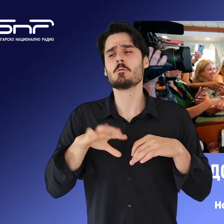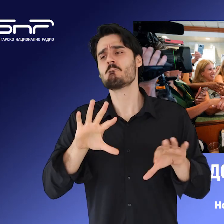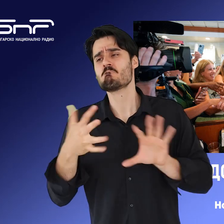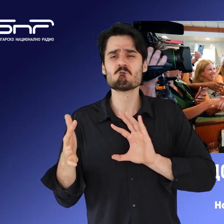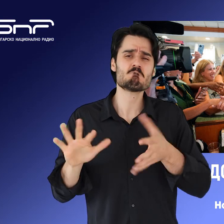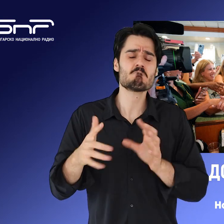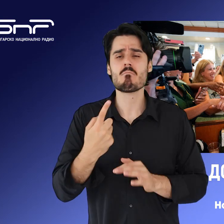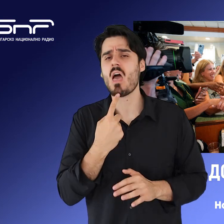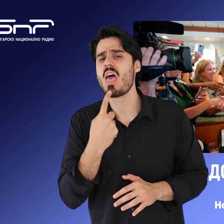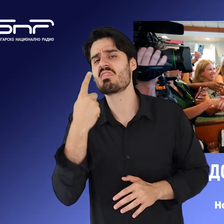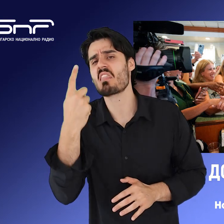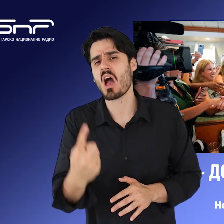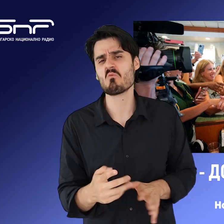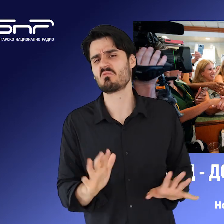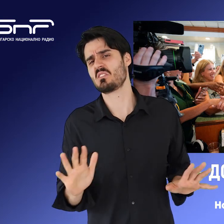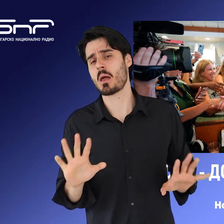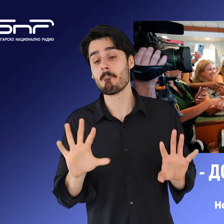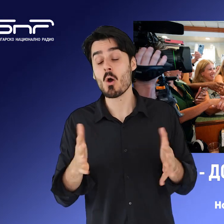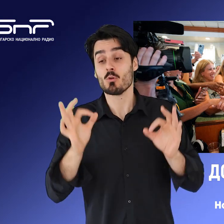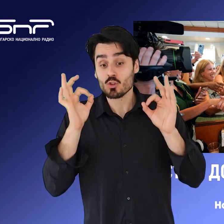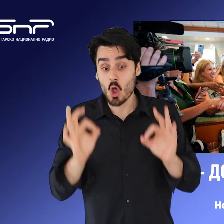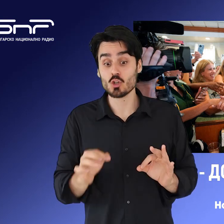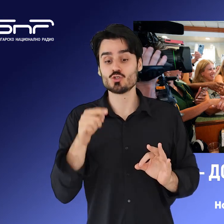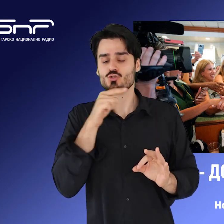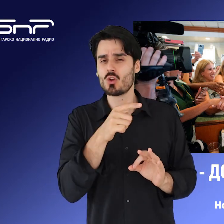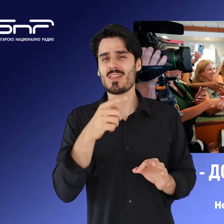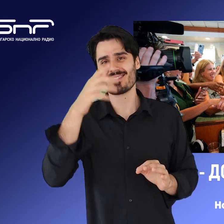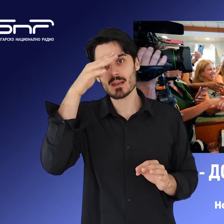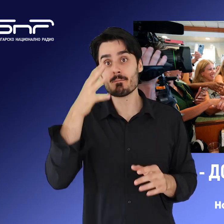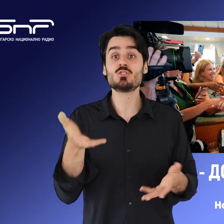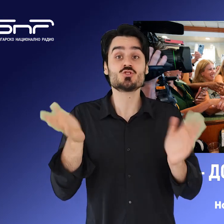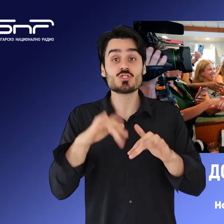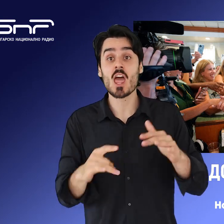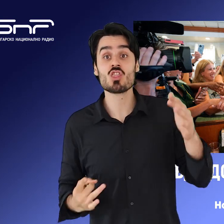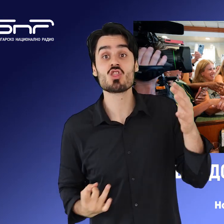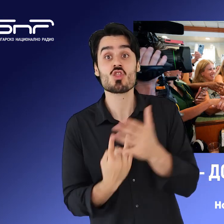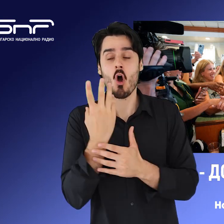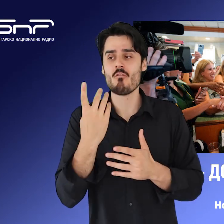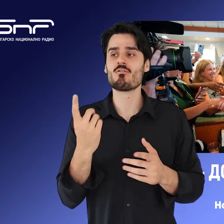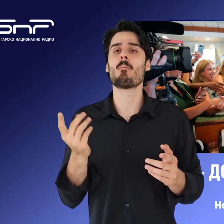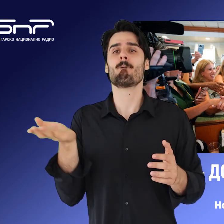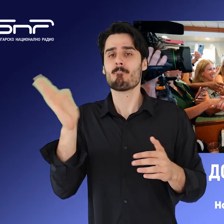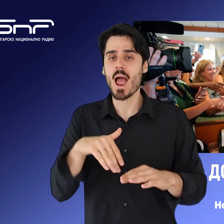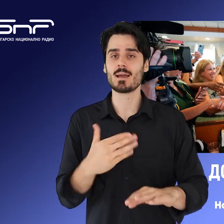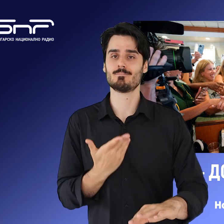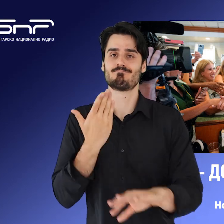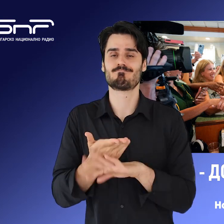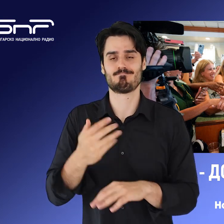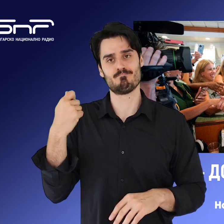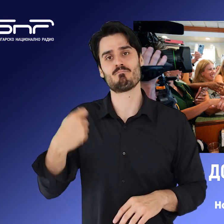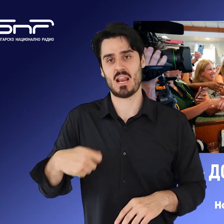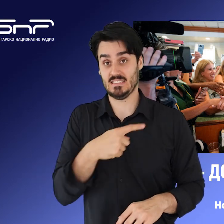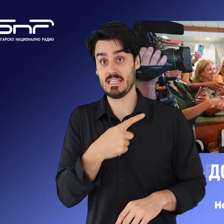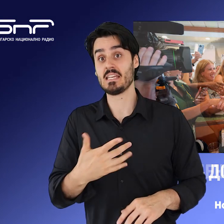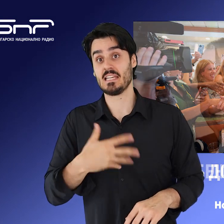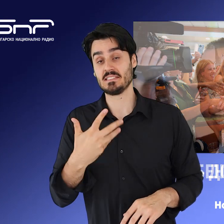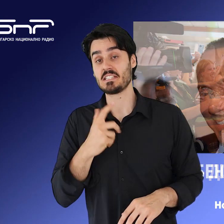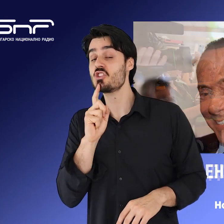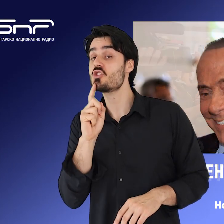може да мине повече от година, което може да съвпадне с пика на кандидат президентската кампания до година. Зановидите от Сирените щати и Светослав Козловски.